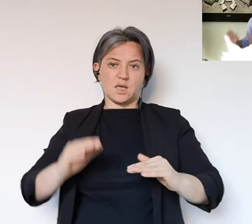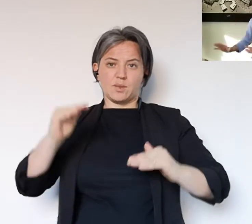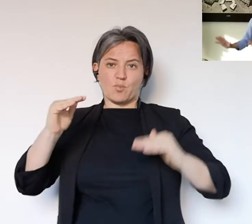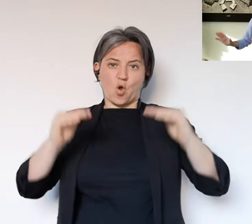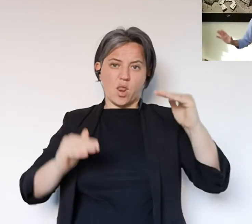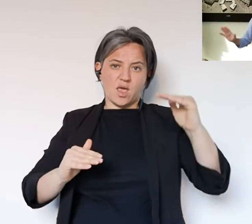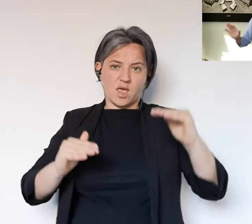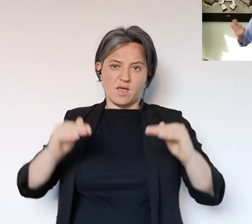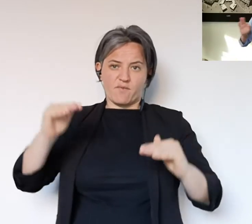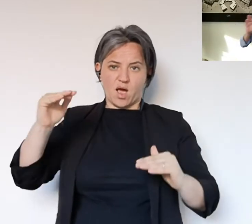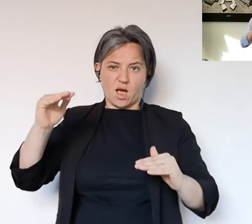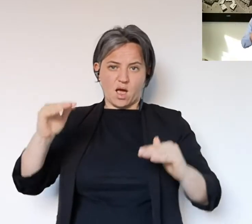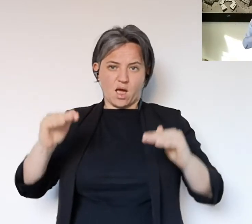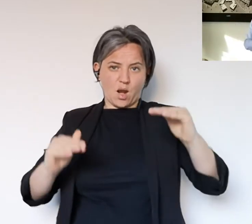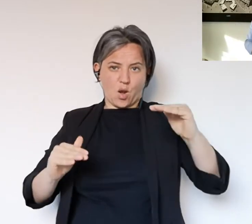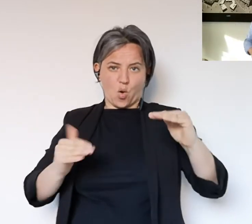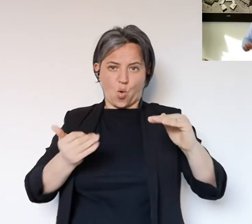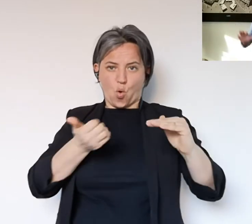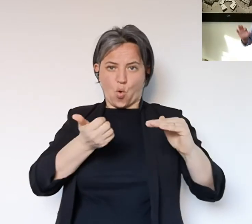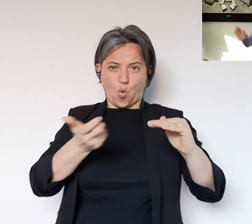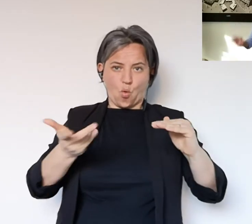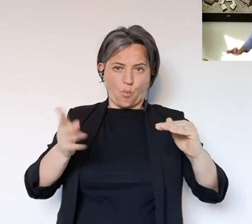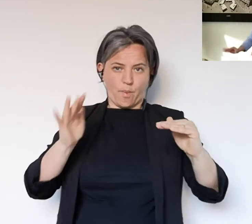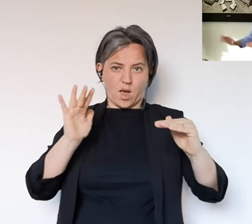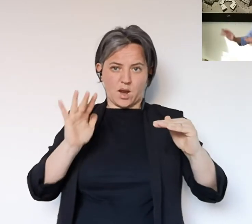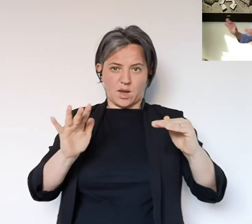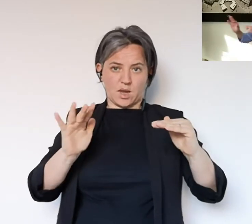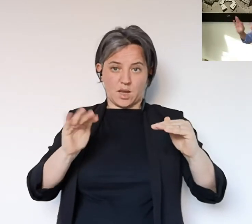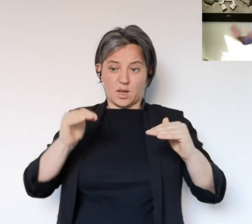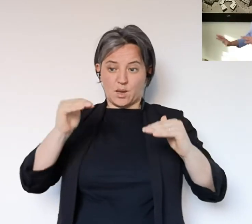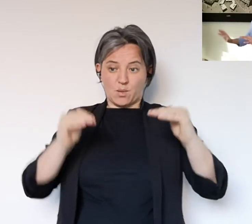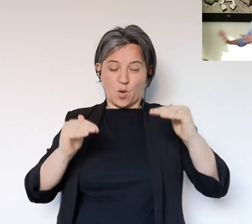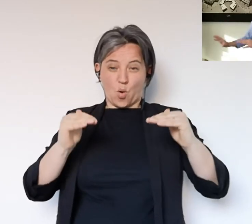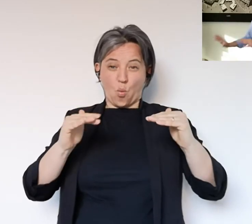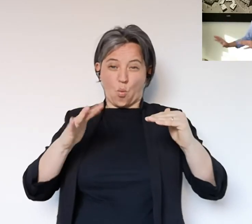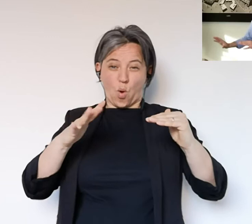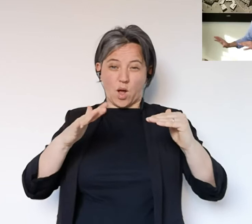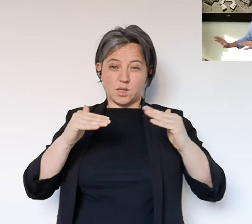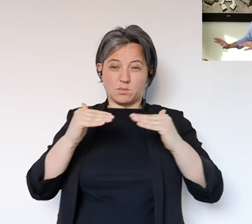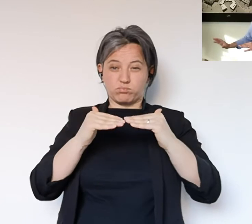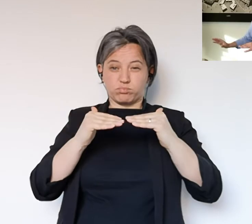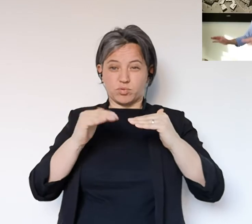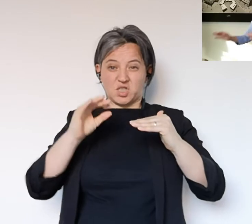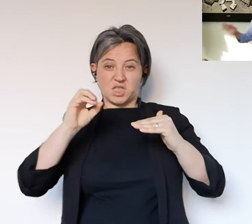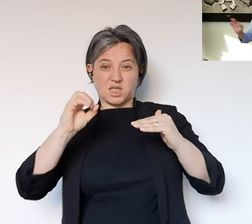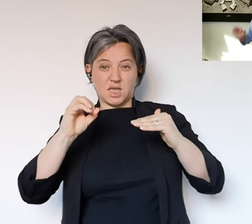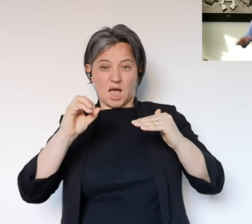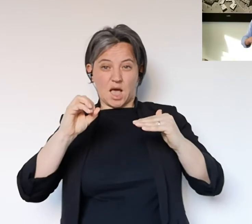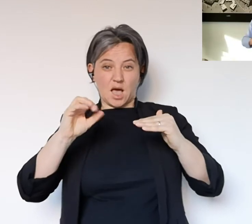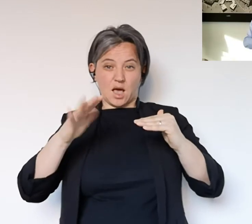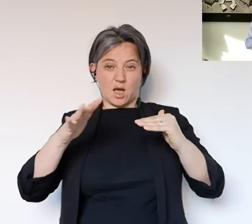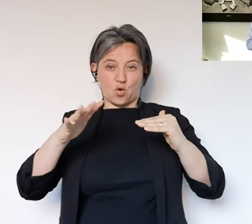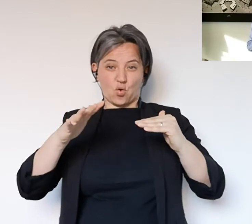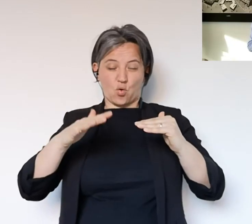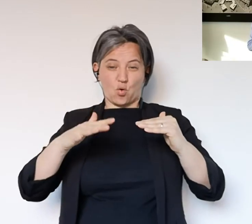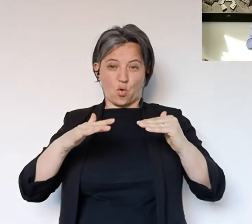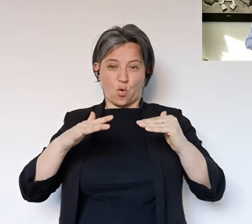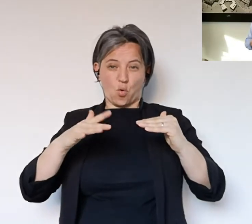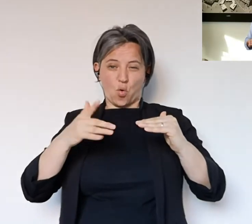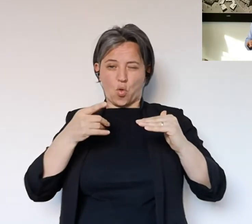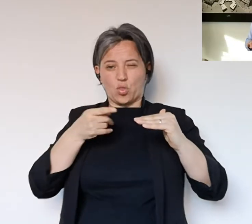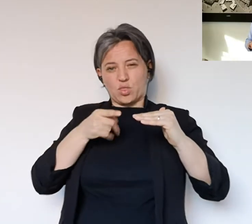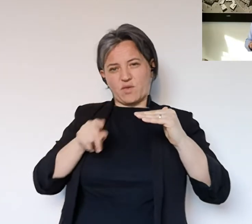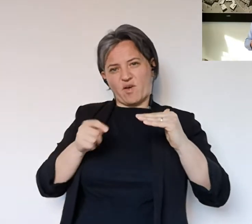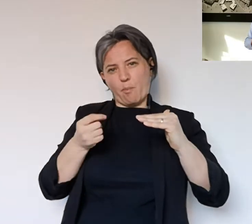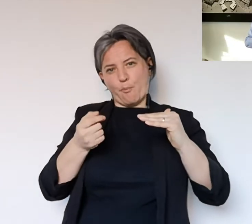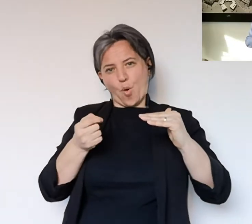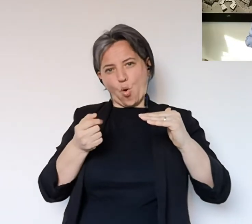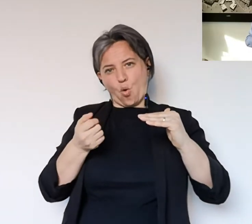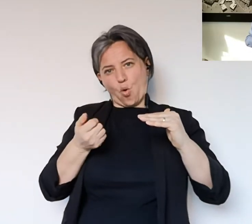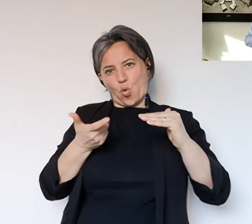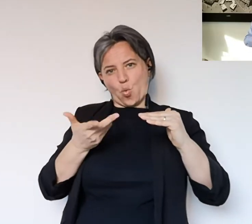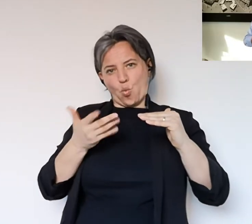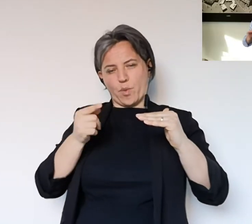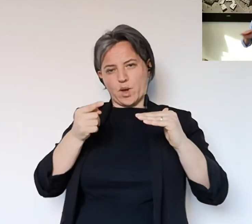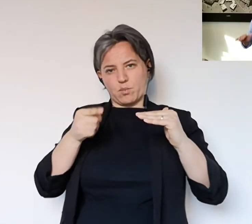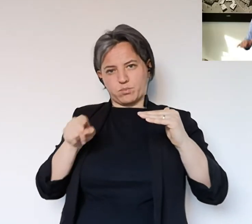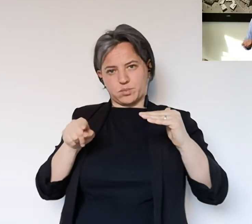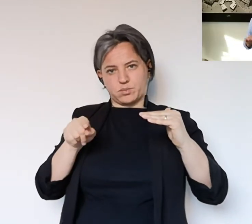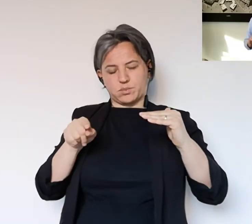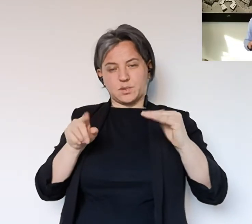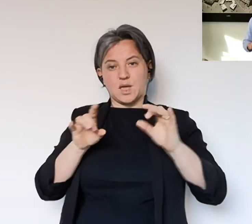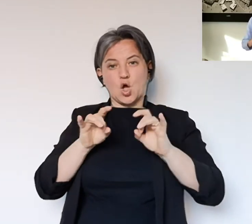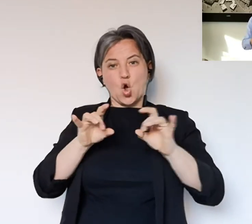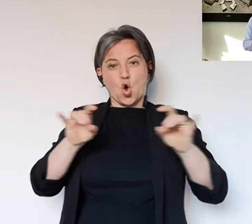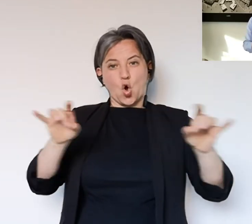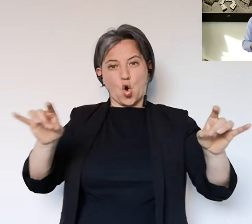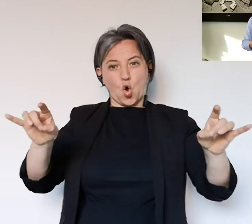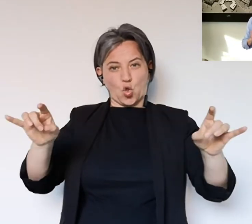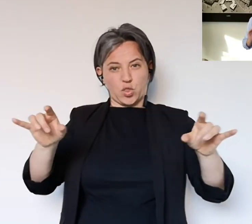dati che ci permettono di fotografare questo livello che sostanzialmente è pari allo zero o da questo